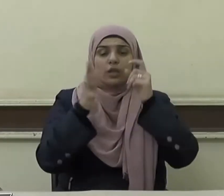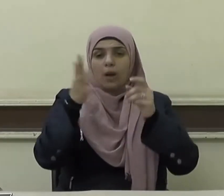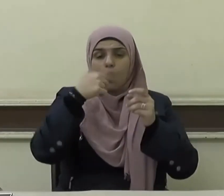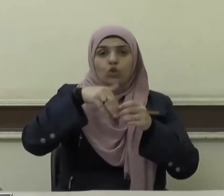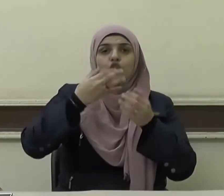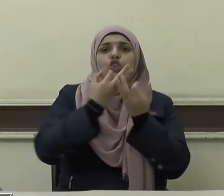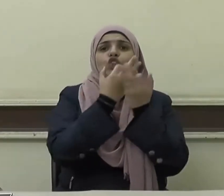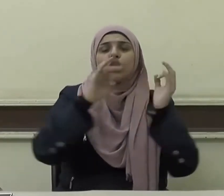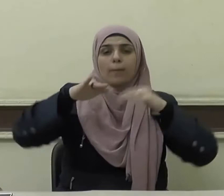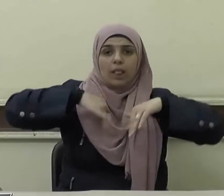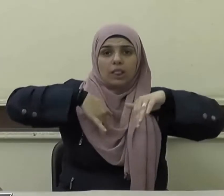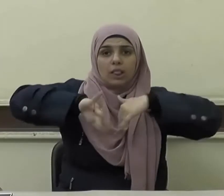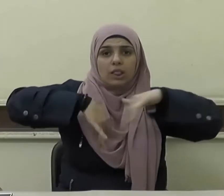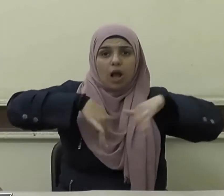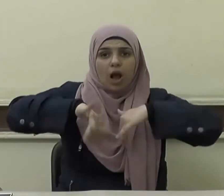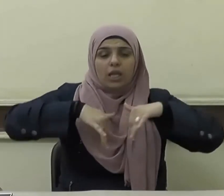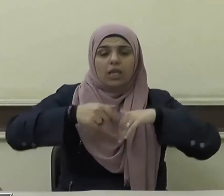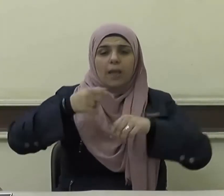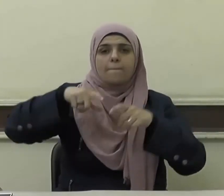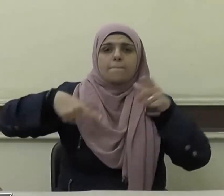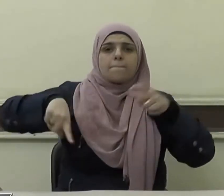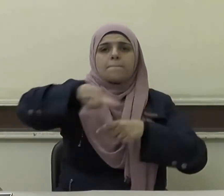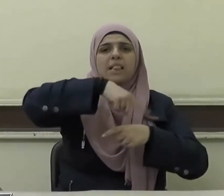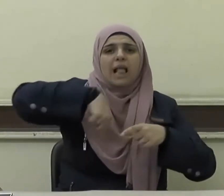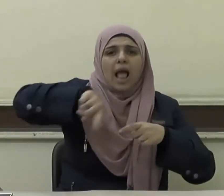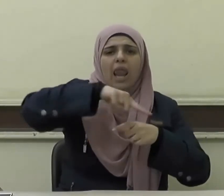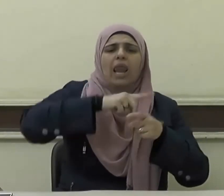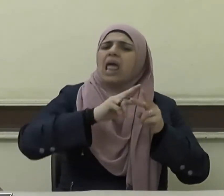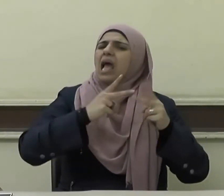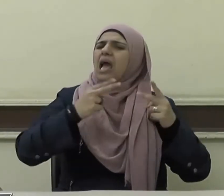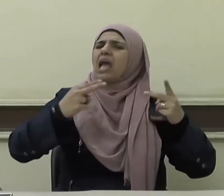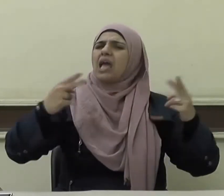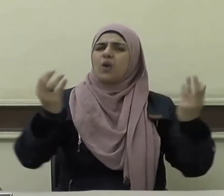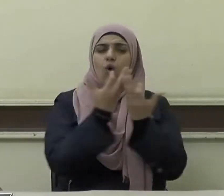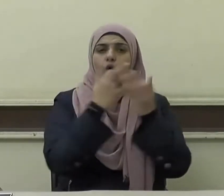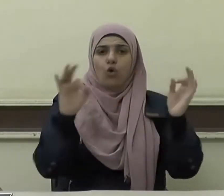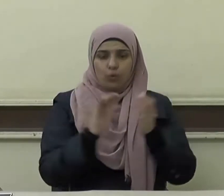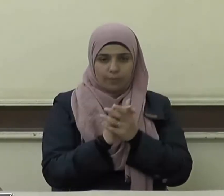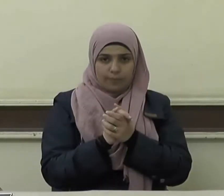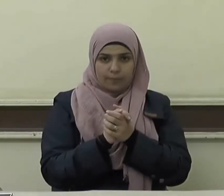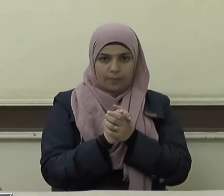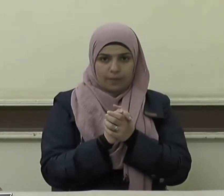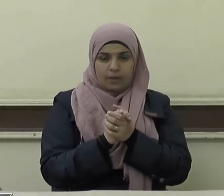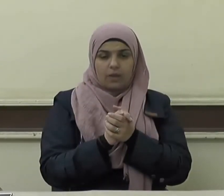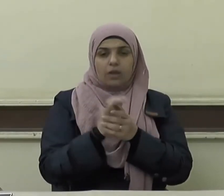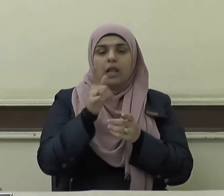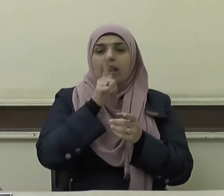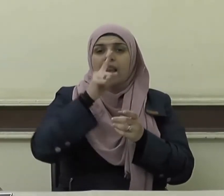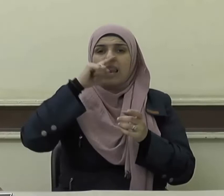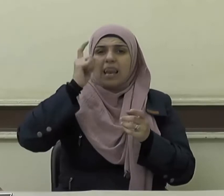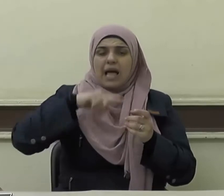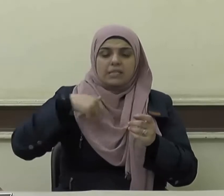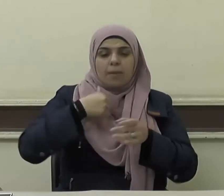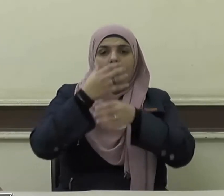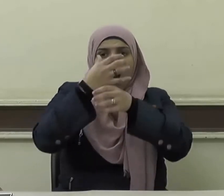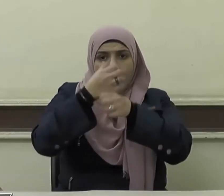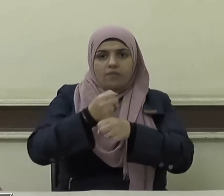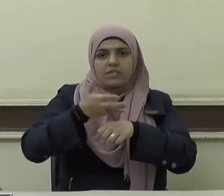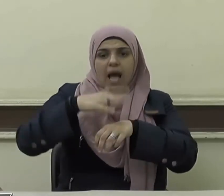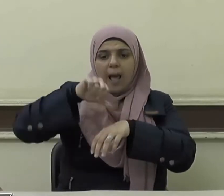لتشمل الطرق والميادين وغيرها فيجب الحفاظ